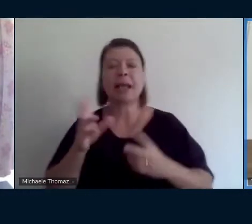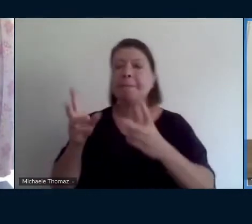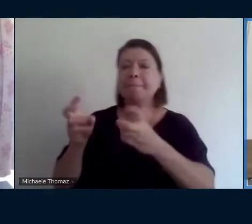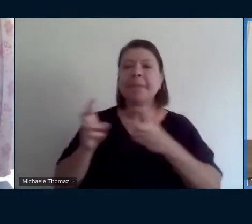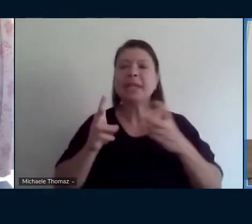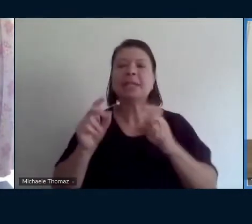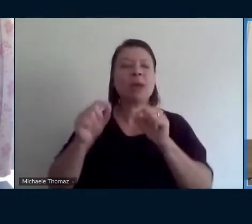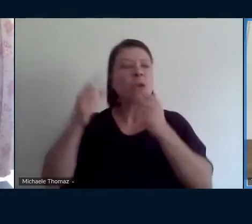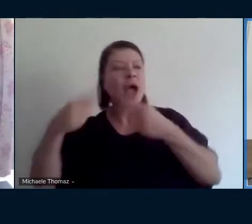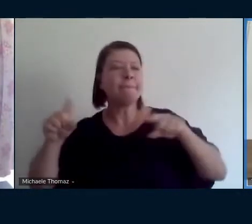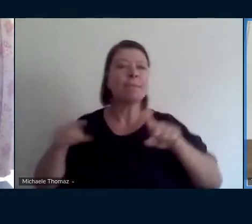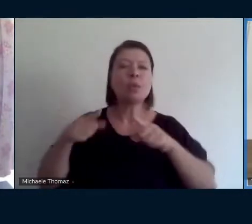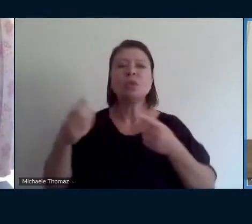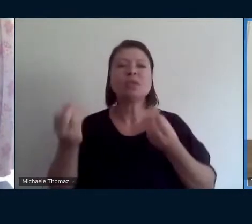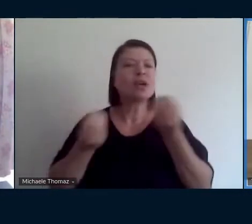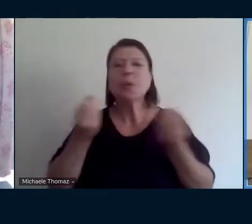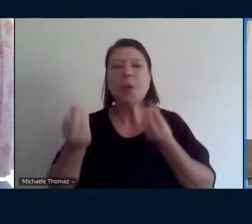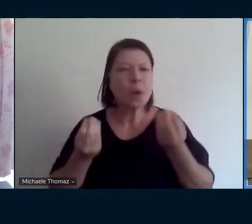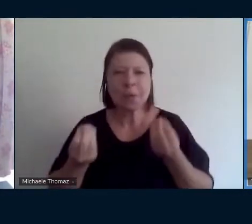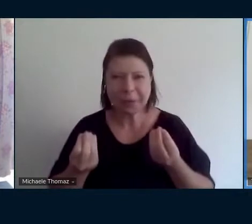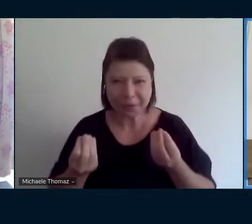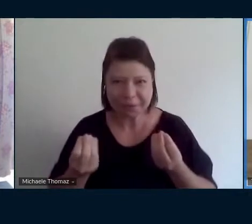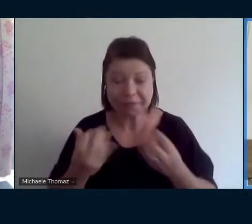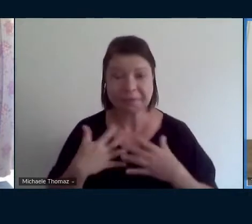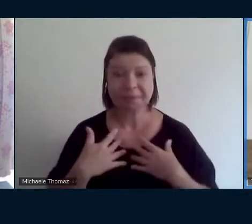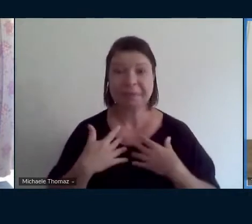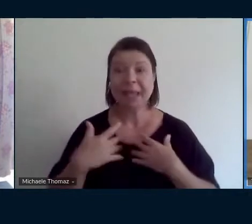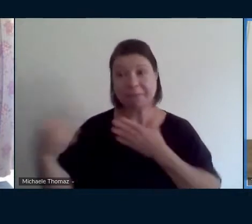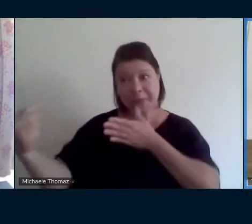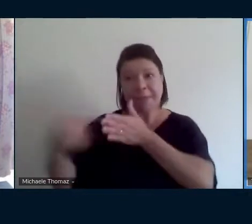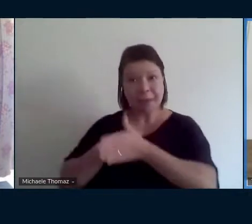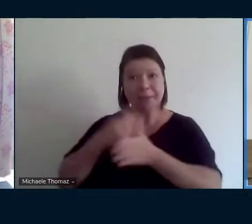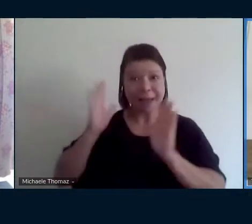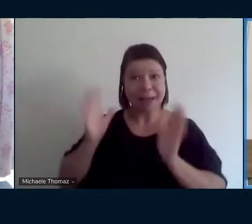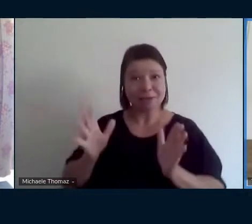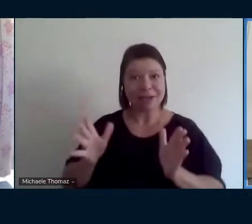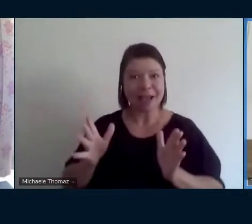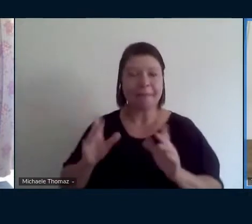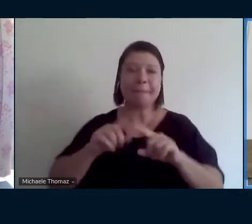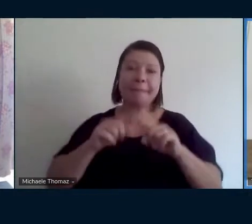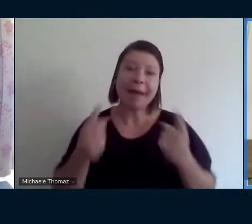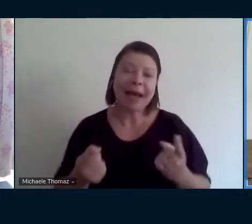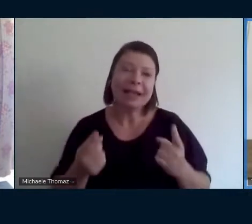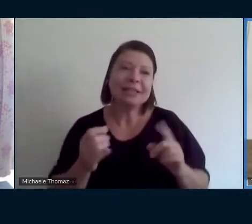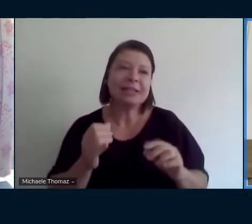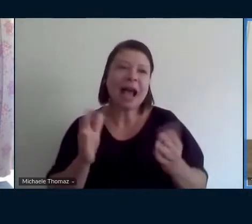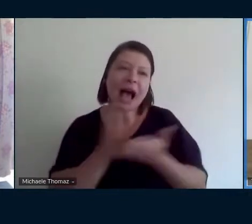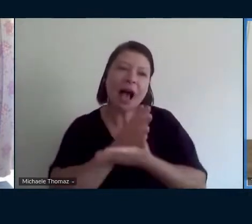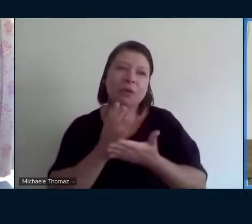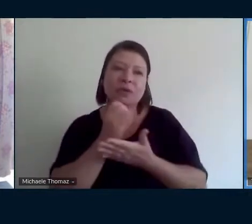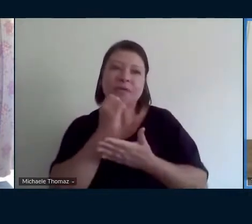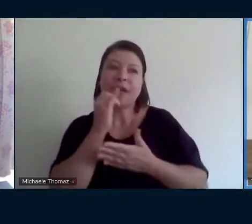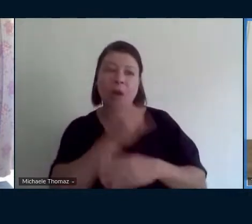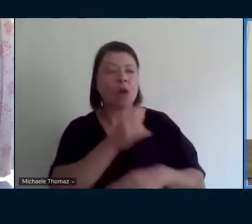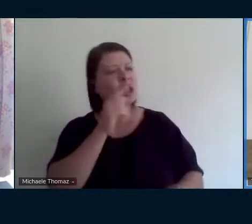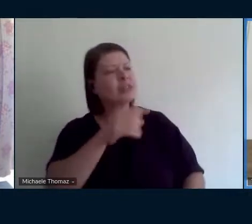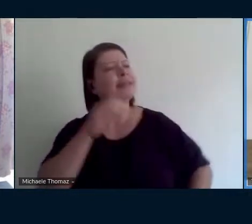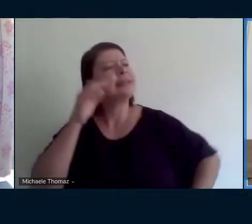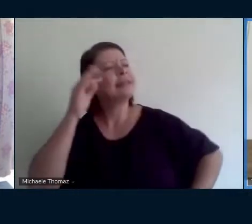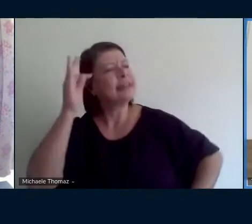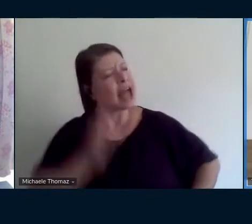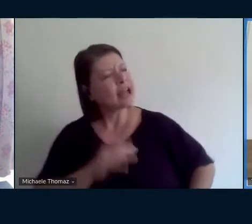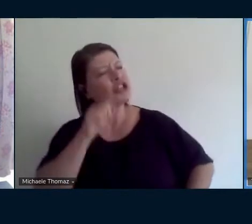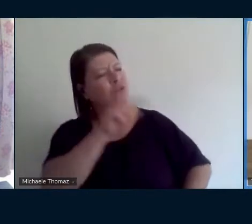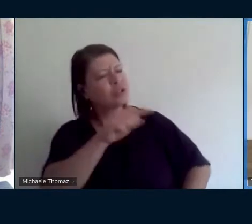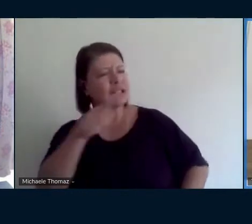isso me perguntaram, não desse jeito, mas assim, Tati, você está com estudante surda, e aí,